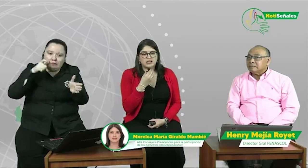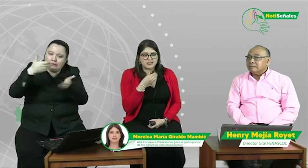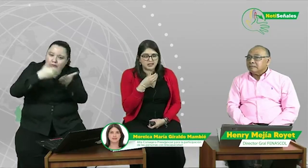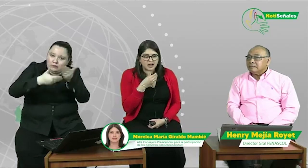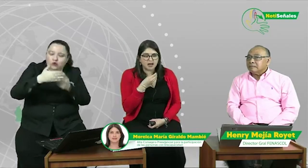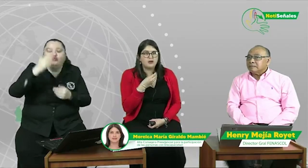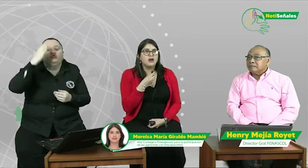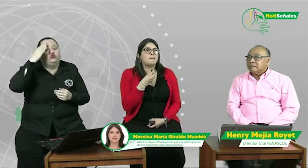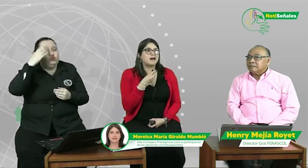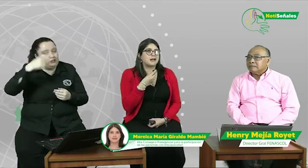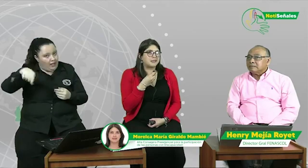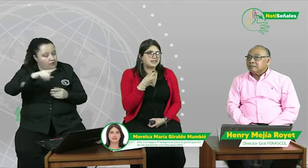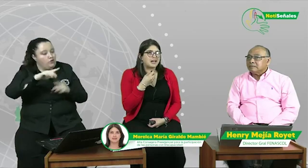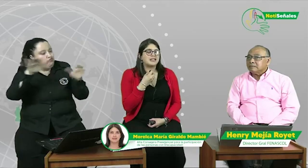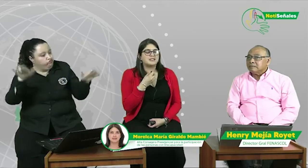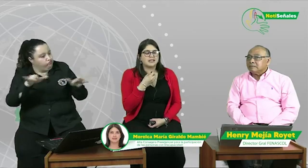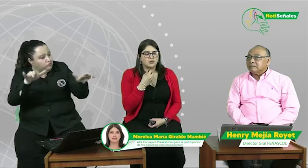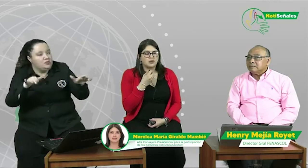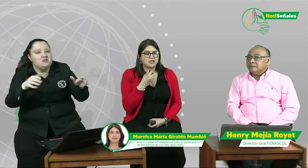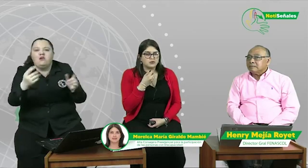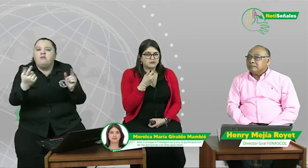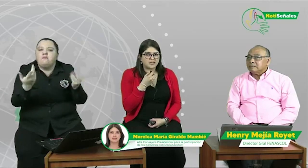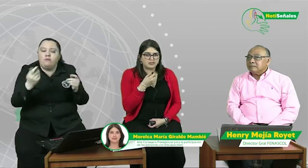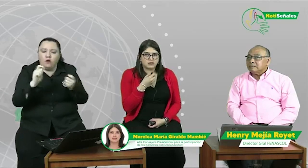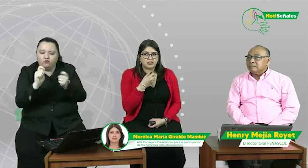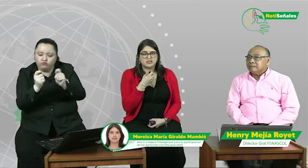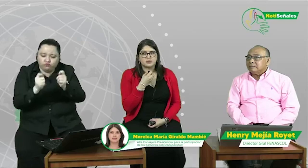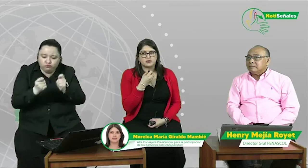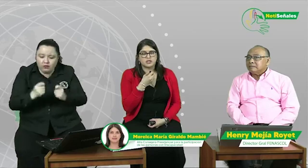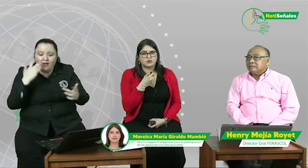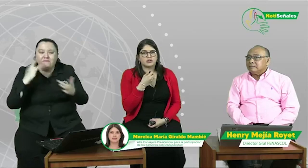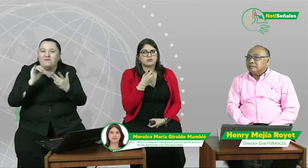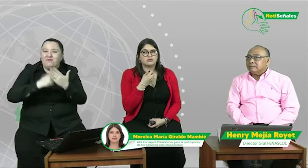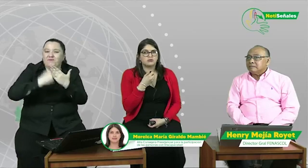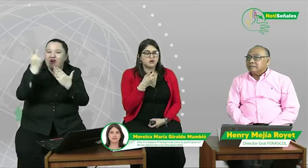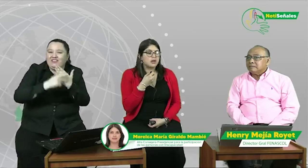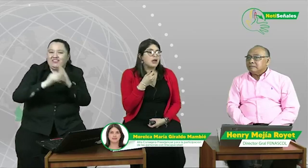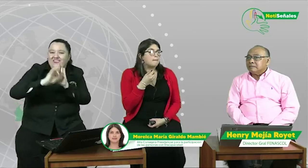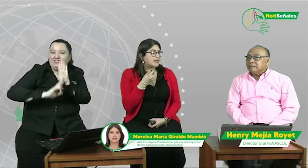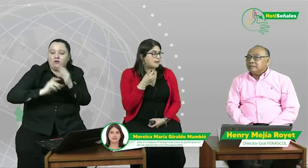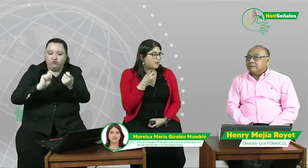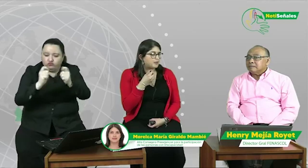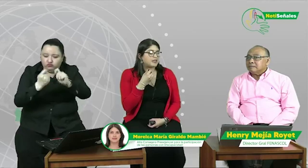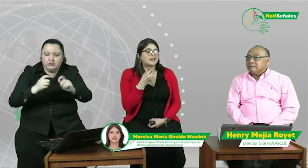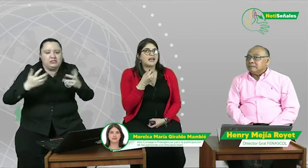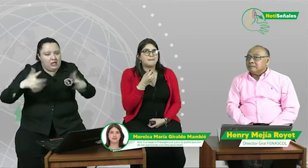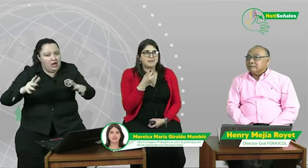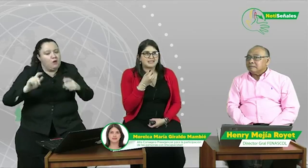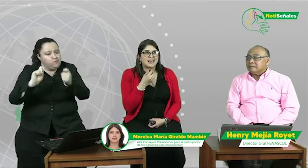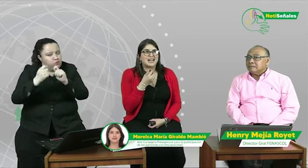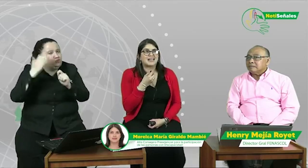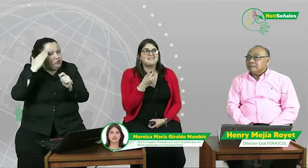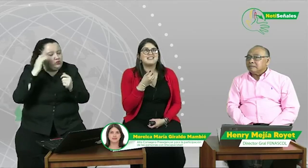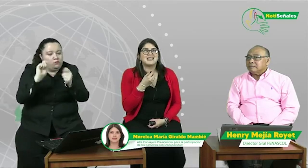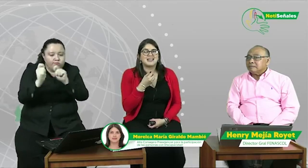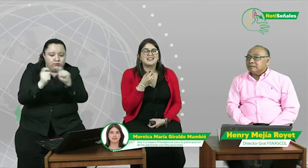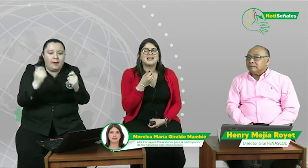acercado para empezar a hacer unas modificaciones a ese proyecto de resolución, para poder empezar a revisar el tema